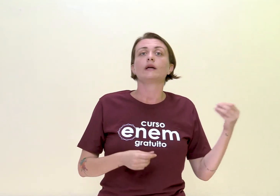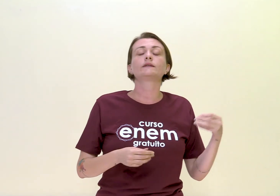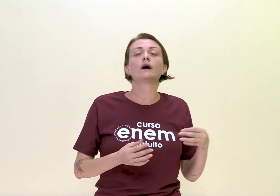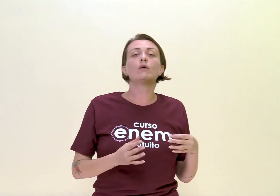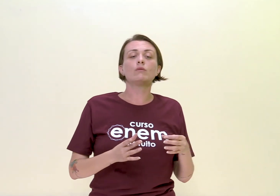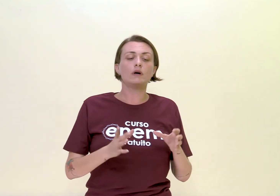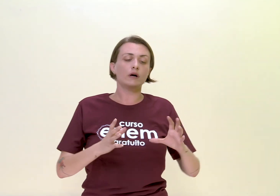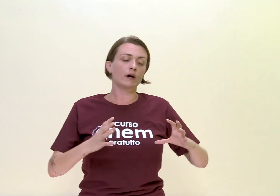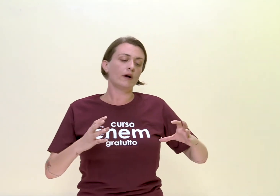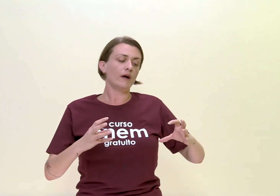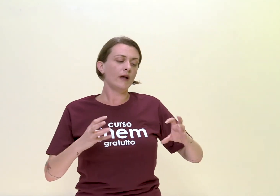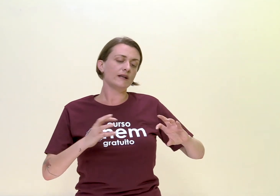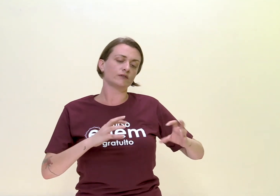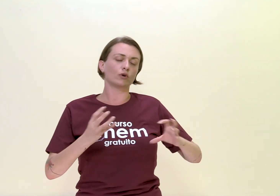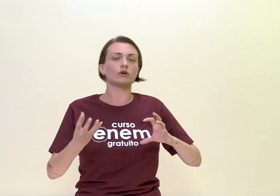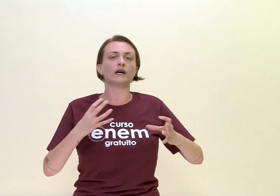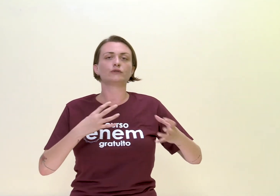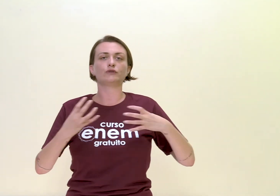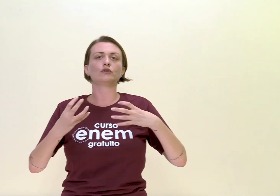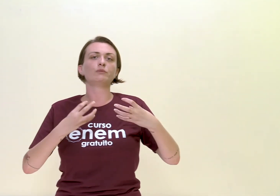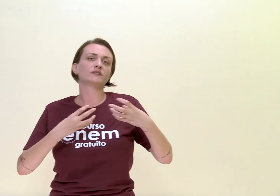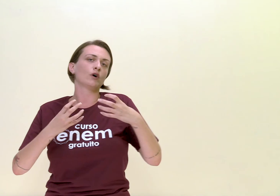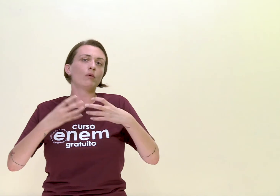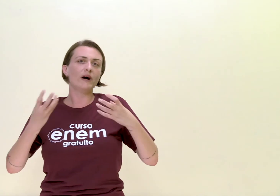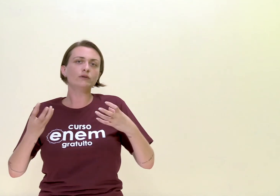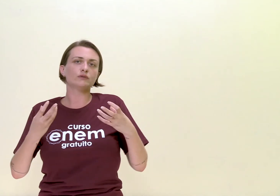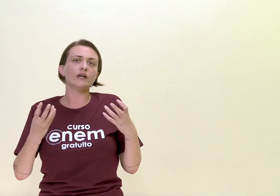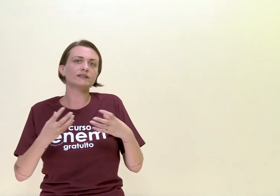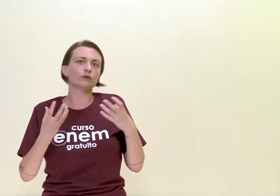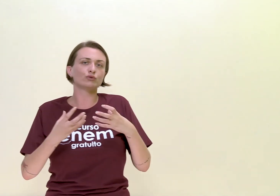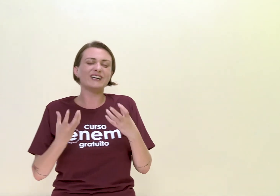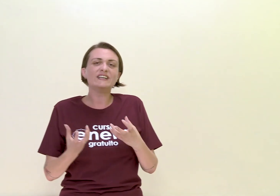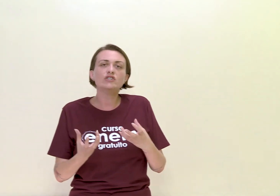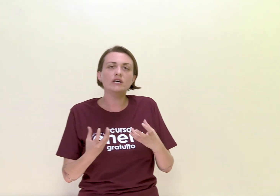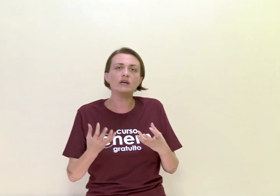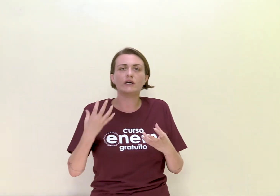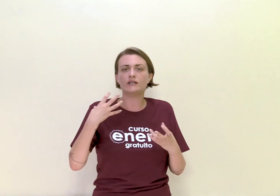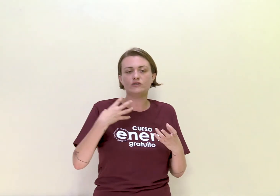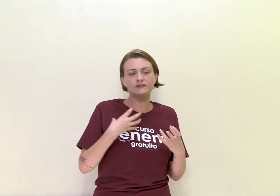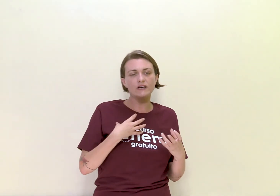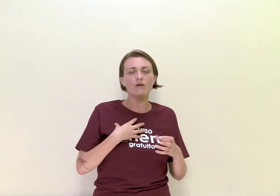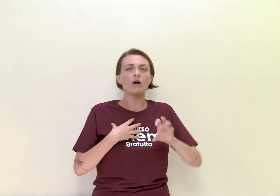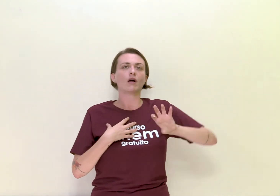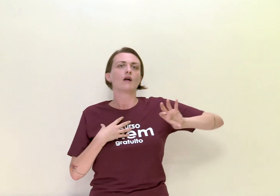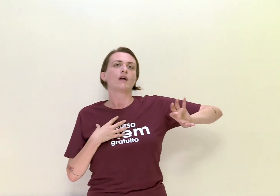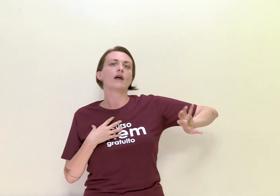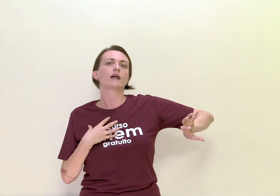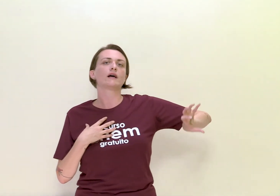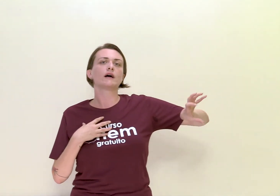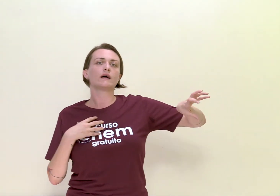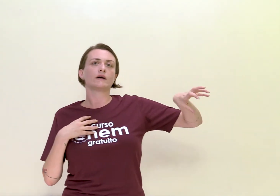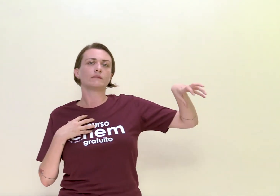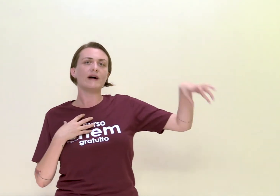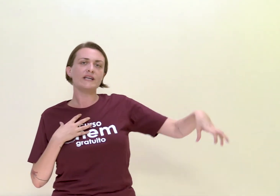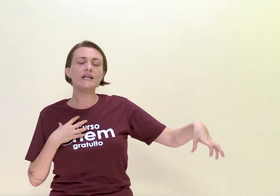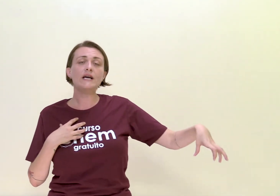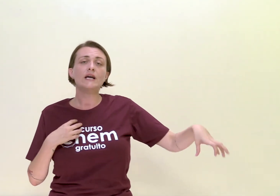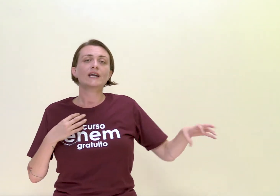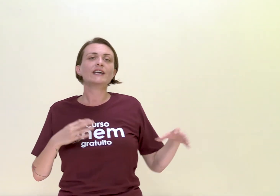Então, eles vão colocar os seus nomes romanos, essa cultura latina, ele Dirceu, ela Marília, e